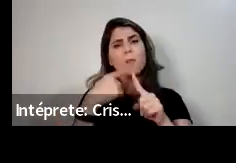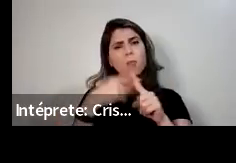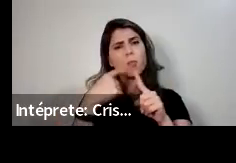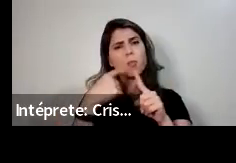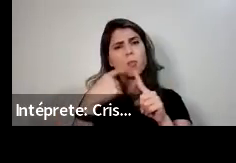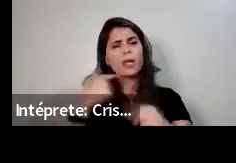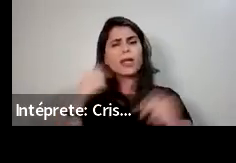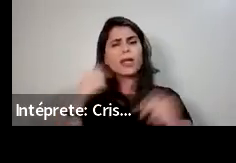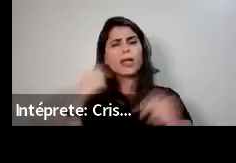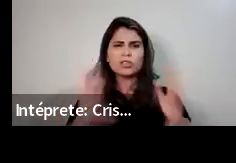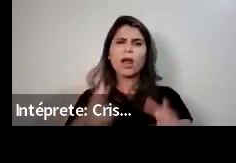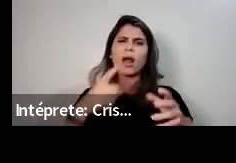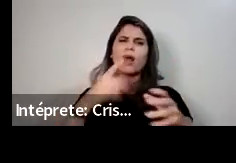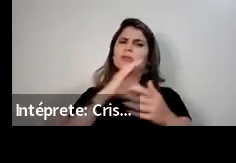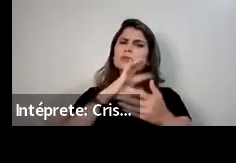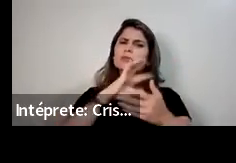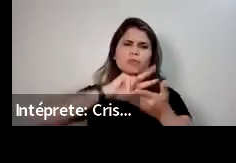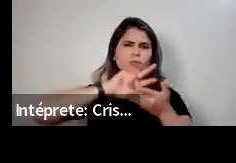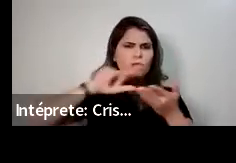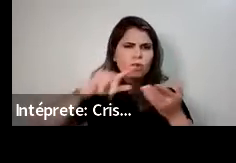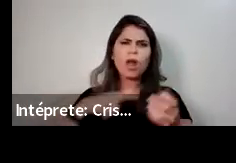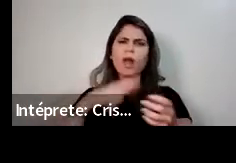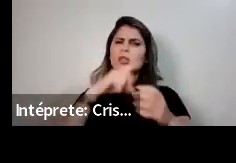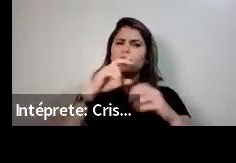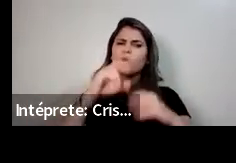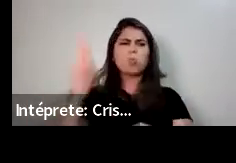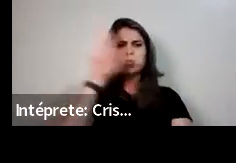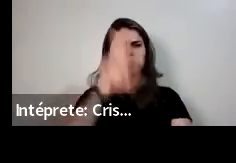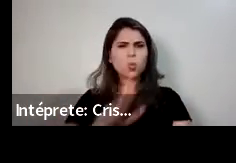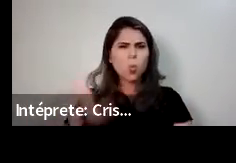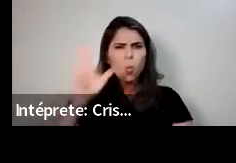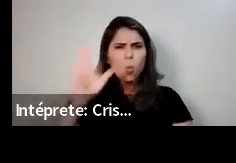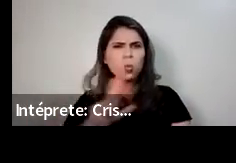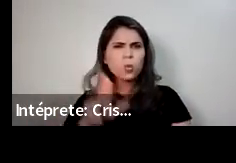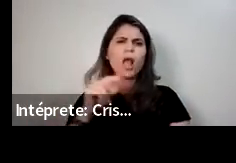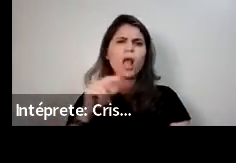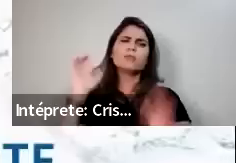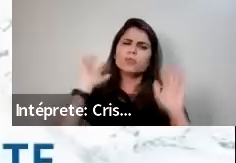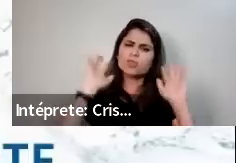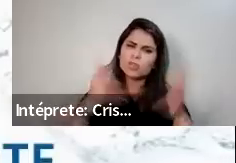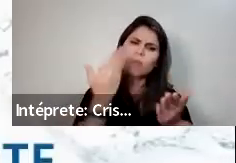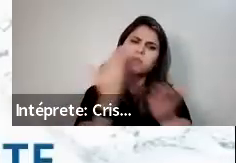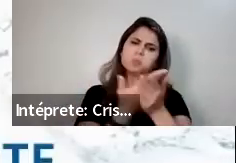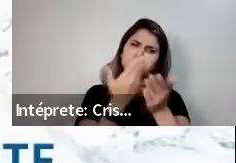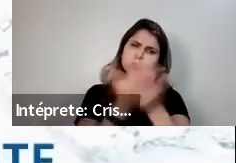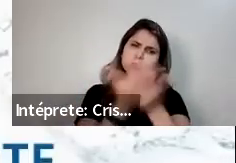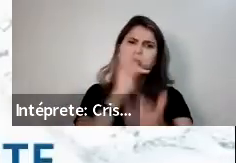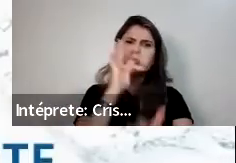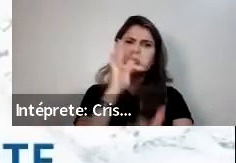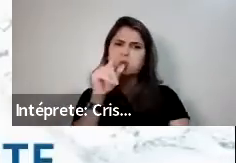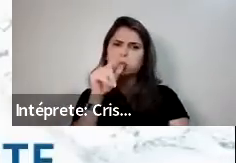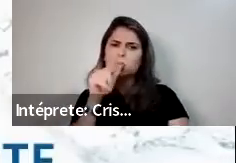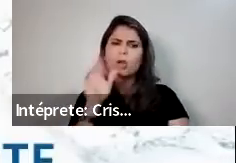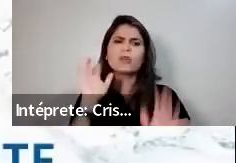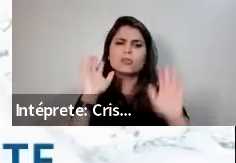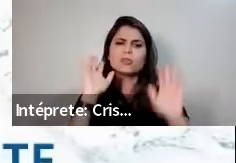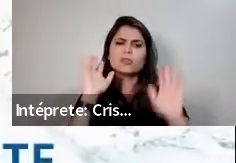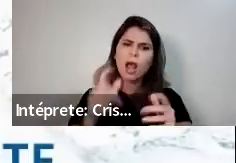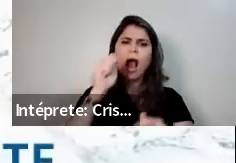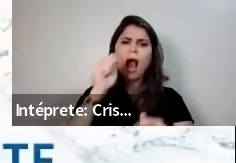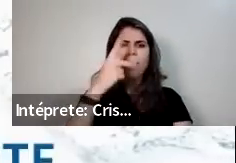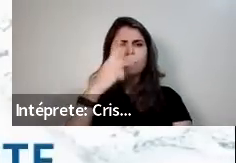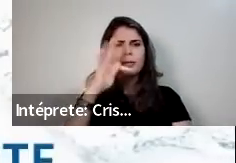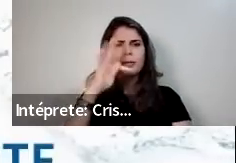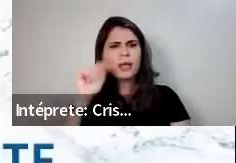instituições, a Unesp, a Universidade do Estado de São Paulo, a Associação Paulista de Tecnologias, o